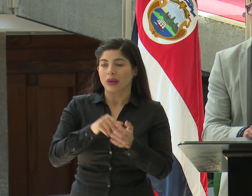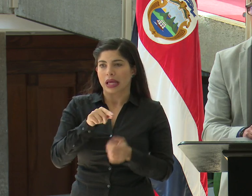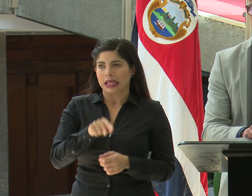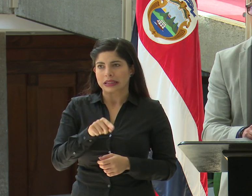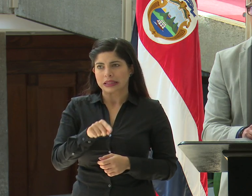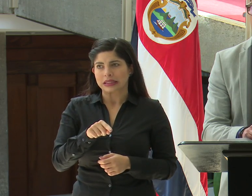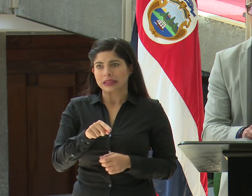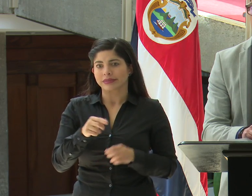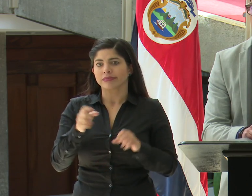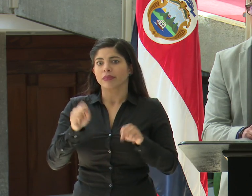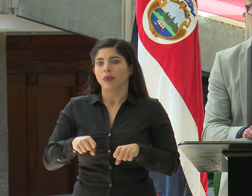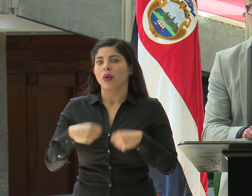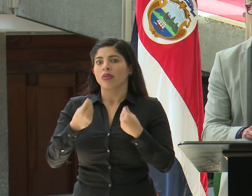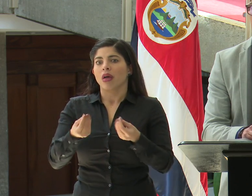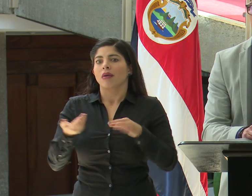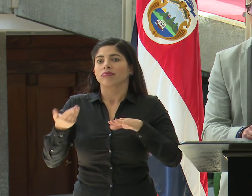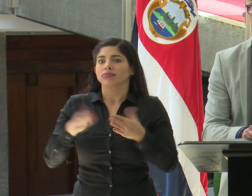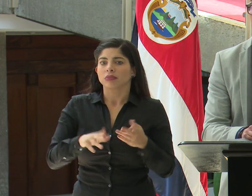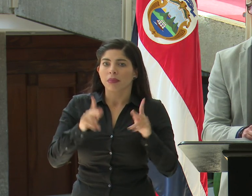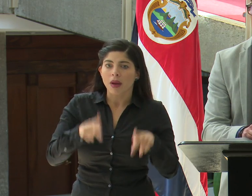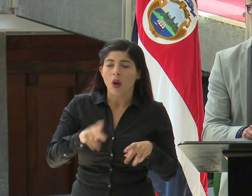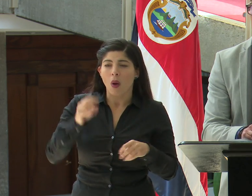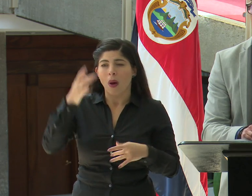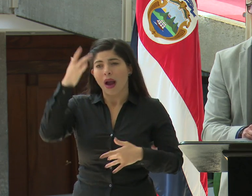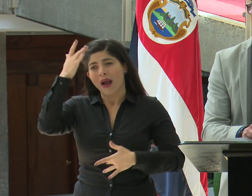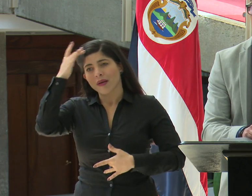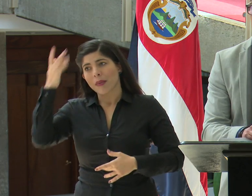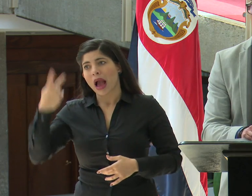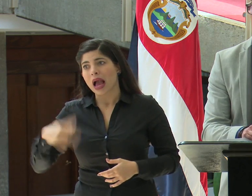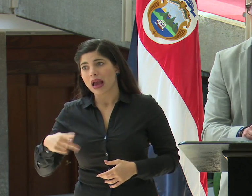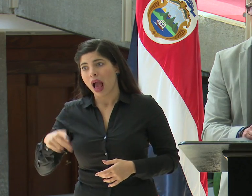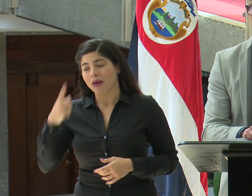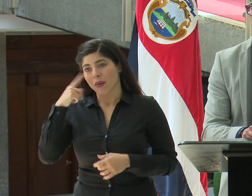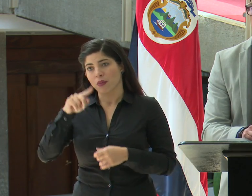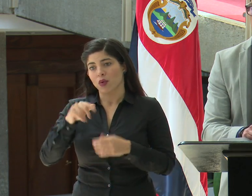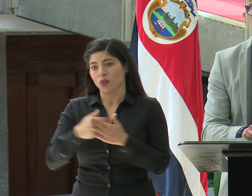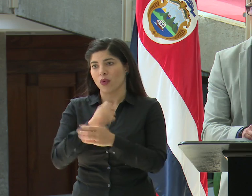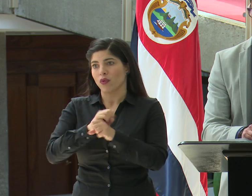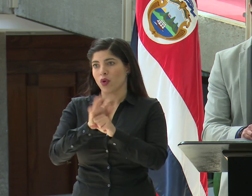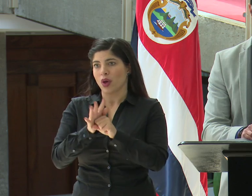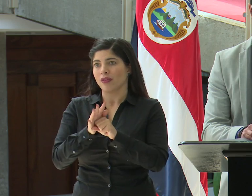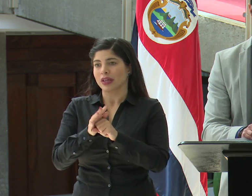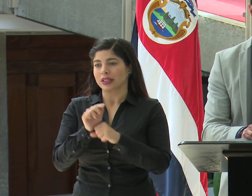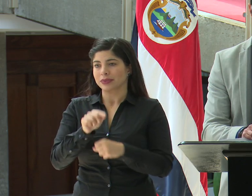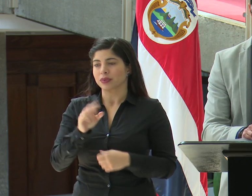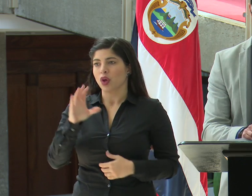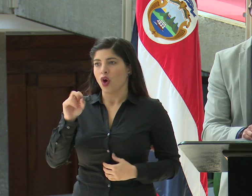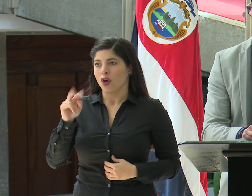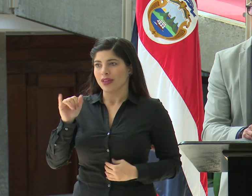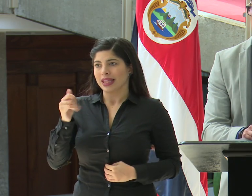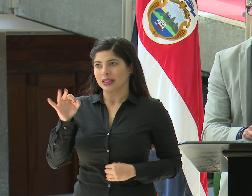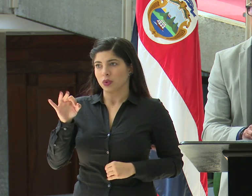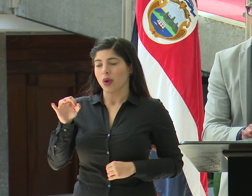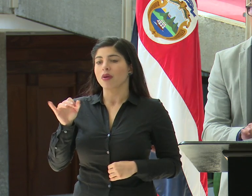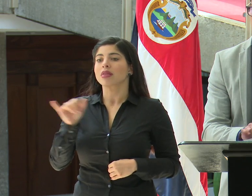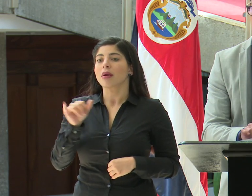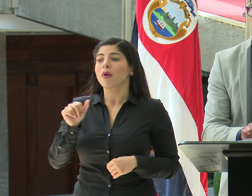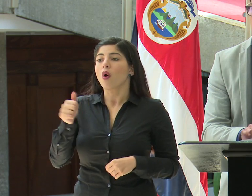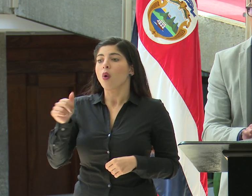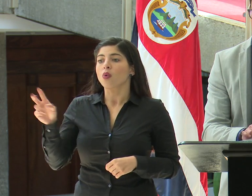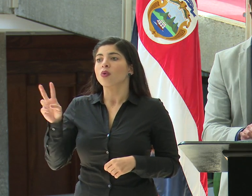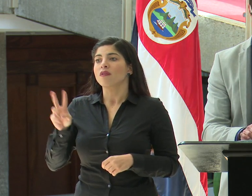fallecen personas o enferman gravemente por el nuevo coronavirus, por el COVID-19, enferman por otros virus